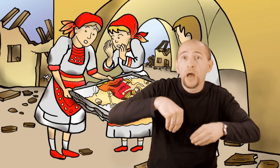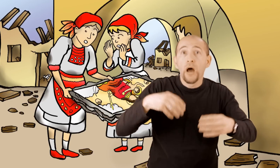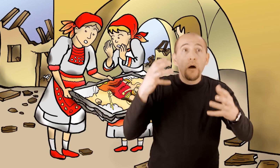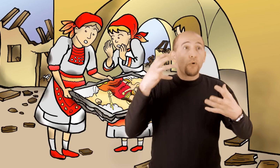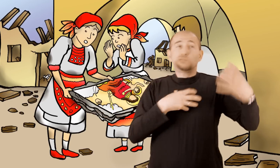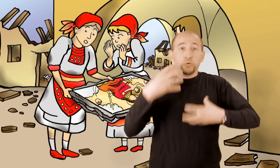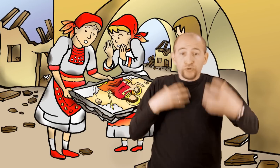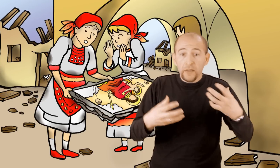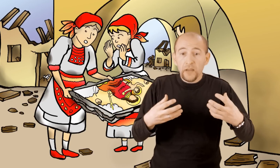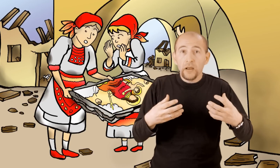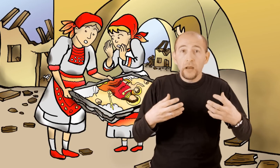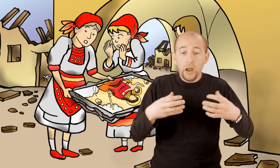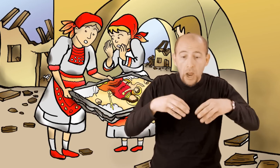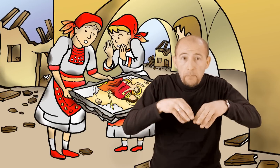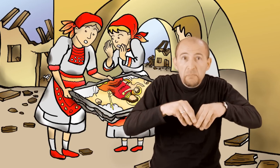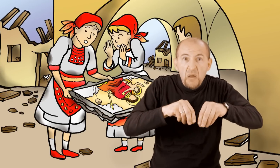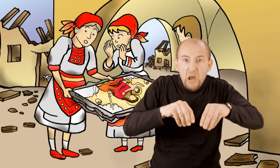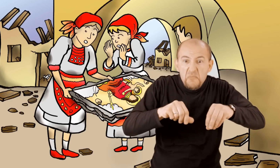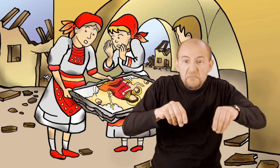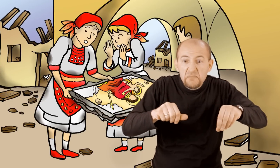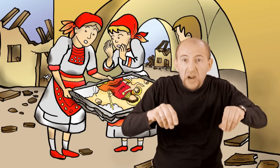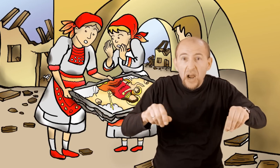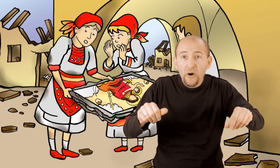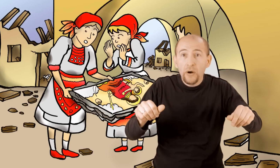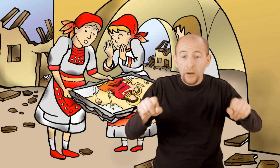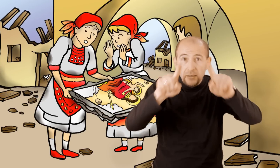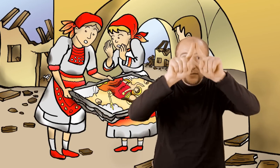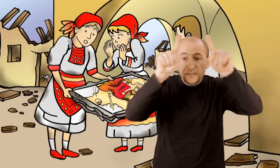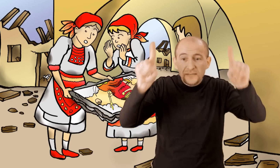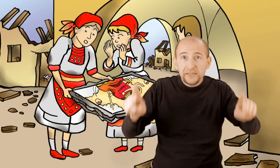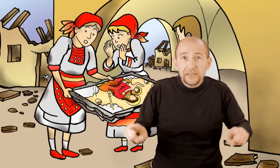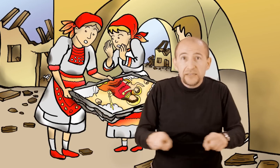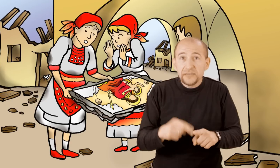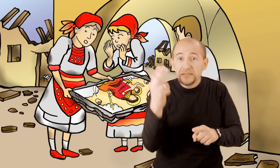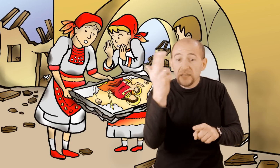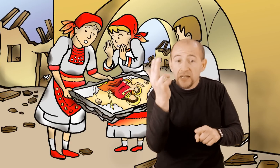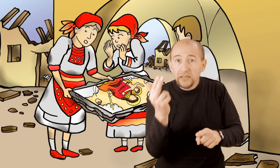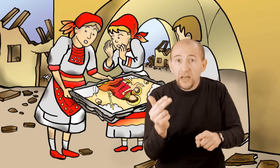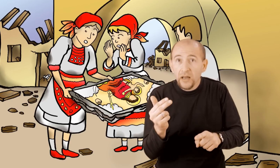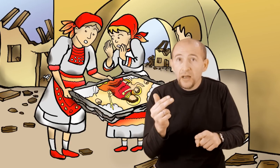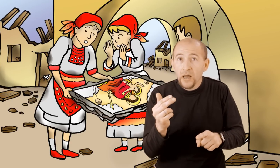poštovanja i zanosa. Iz praha i pepela digoše neoštećenu sliku majke Božje.